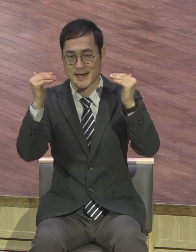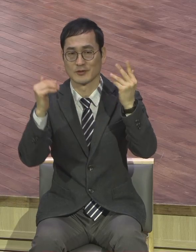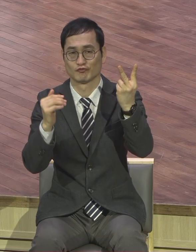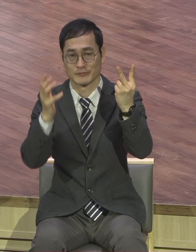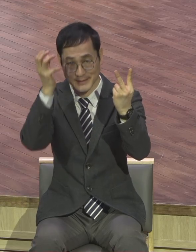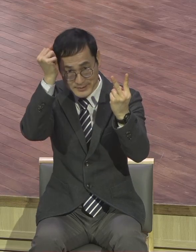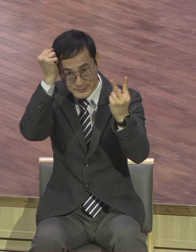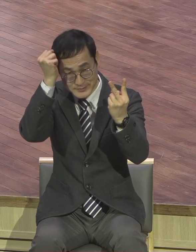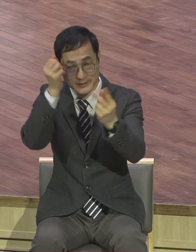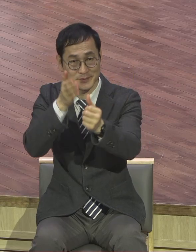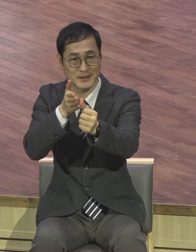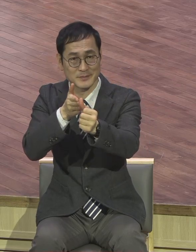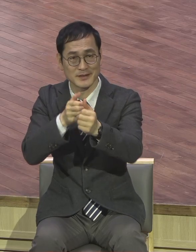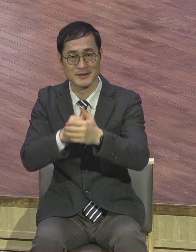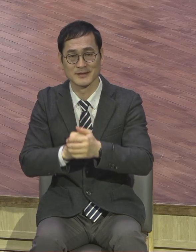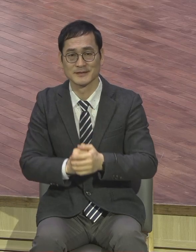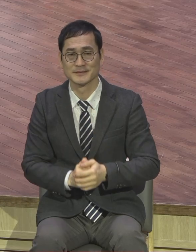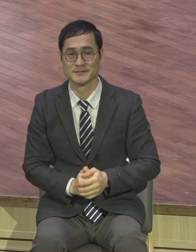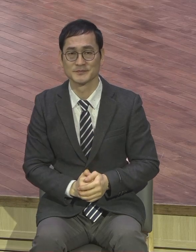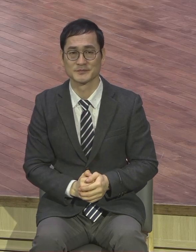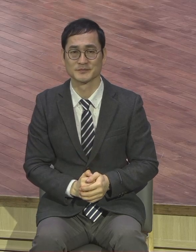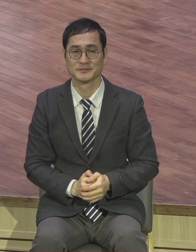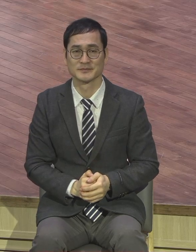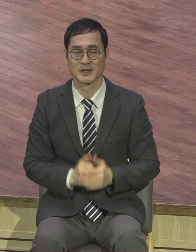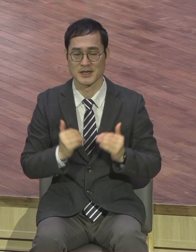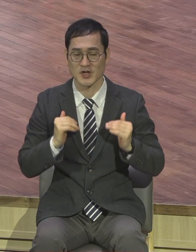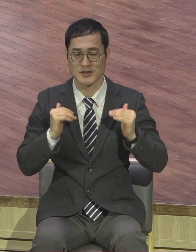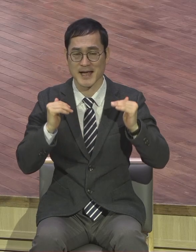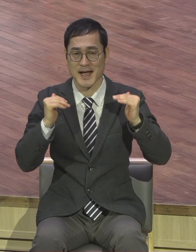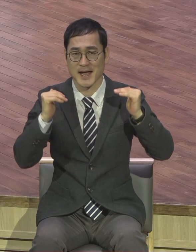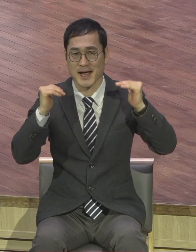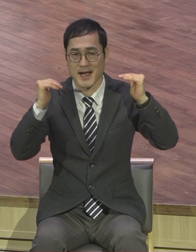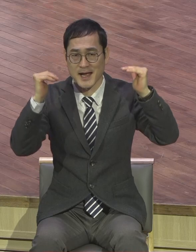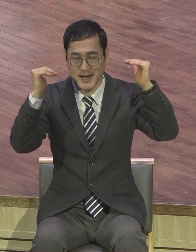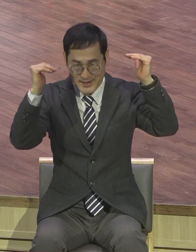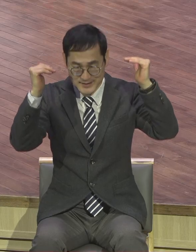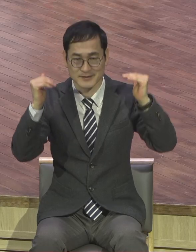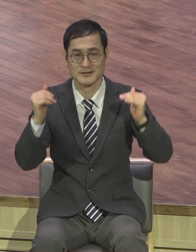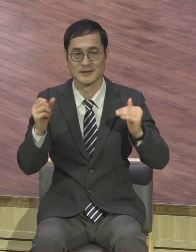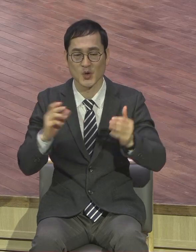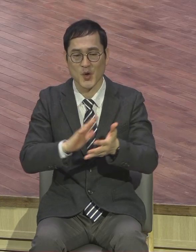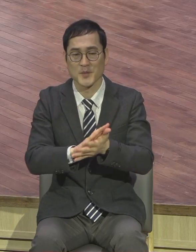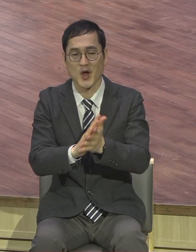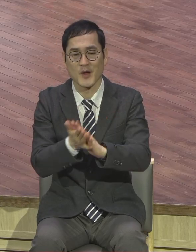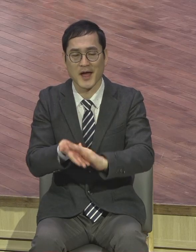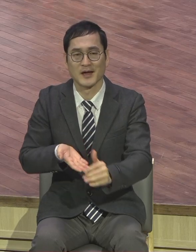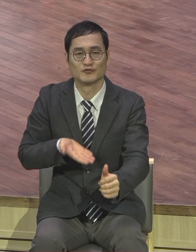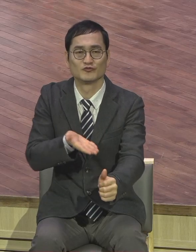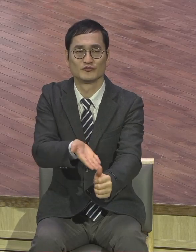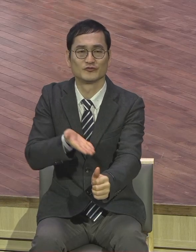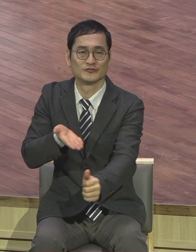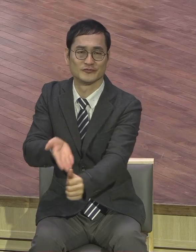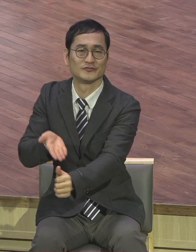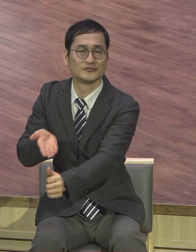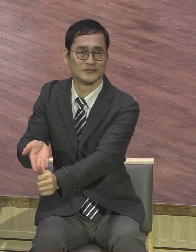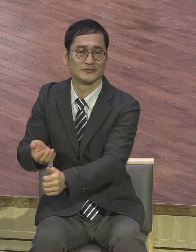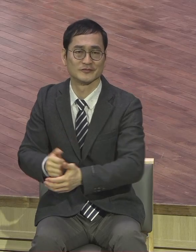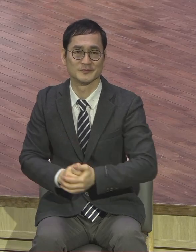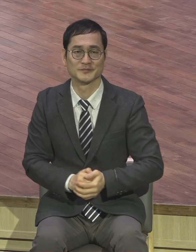변화 성장이 되면서 변화시켜요. 그래서 여러분 막연한 교회 다니지 마시고 막연한